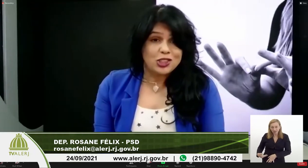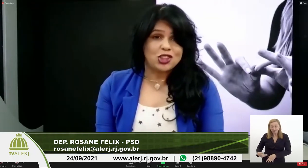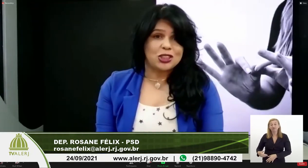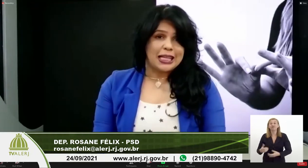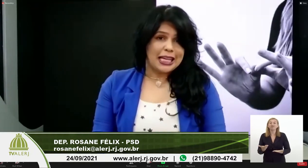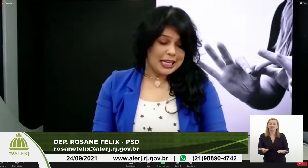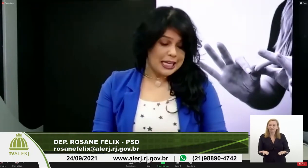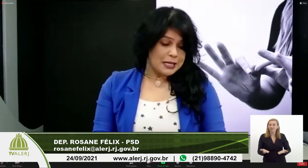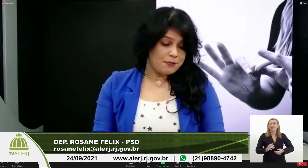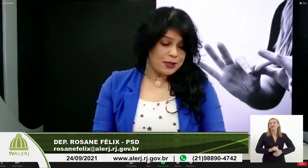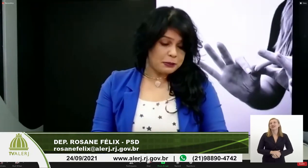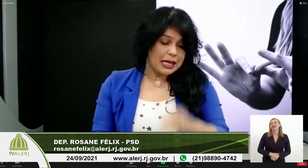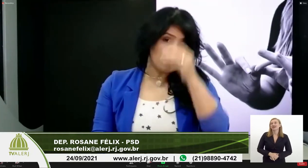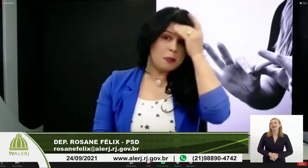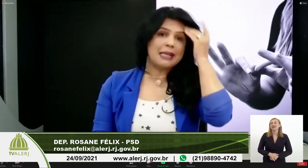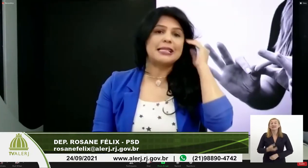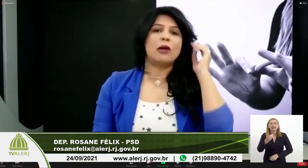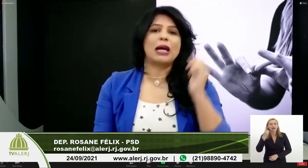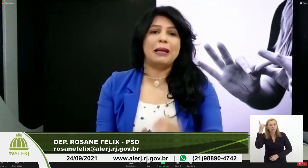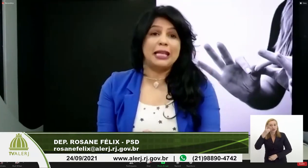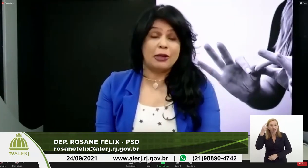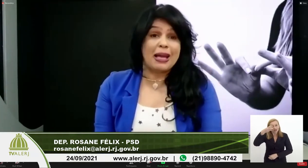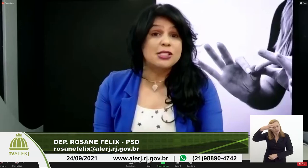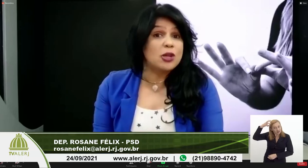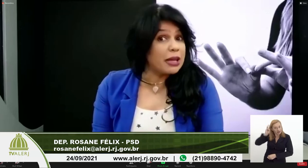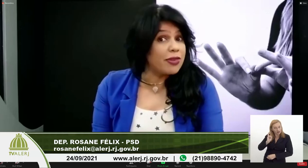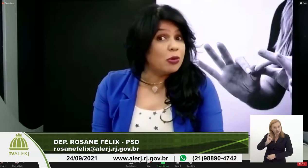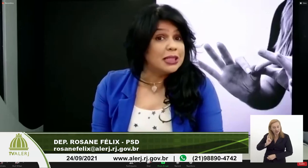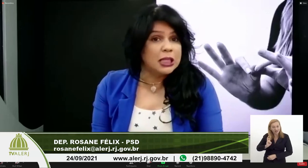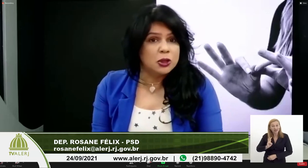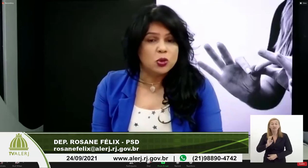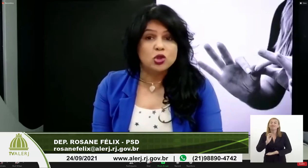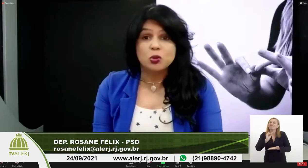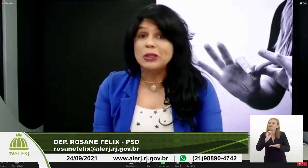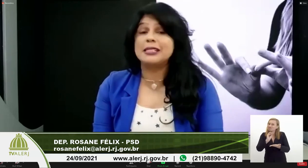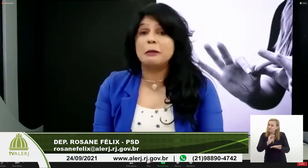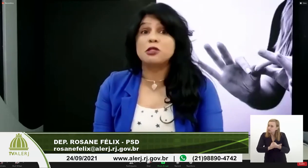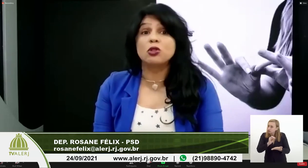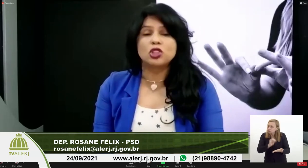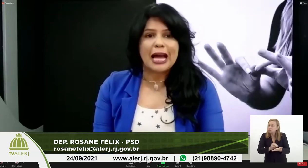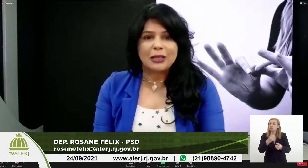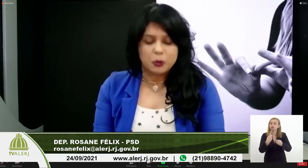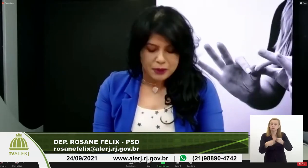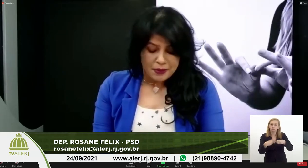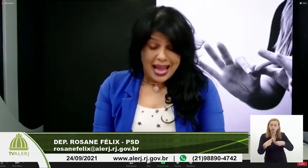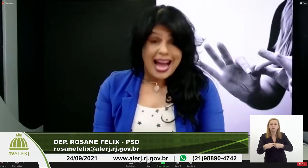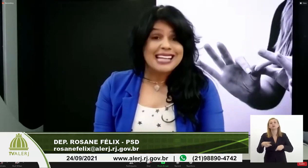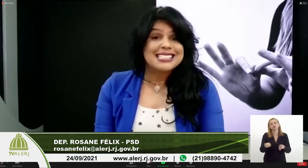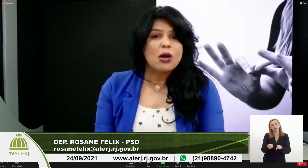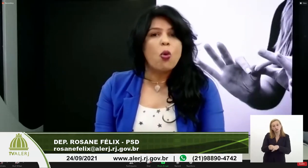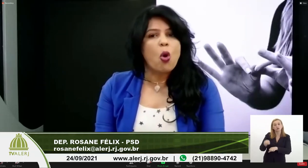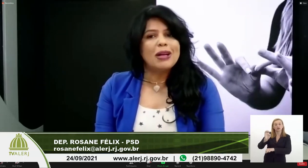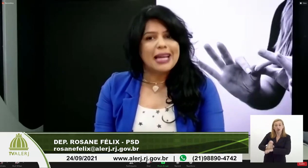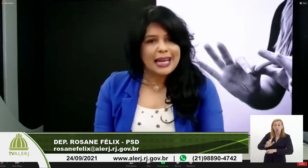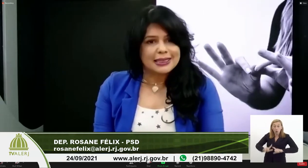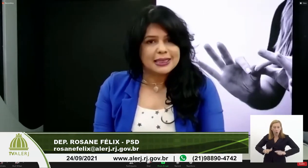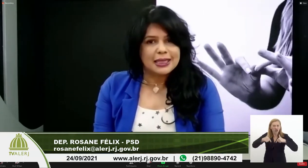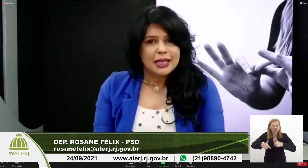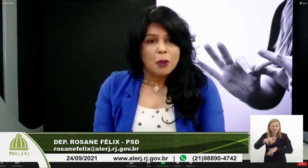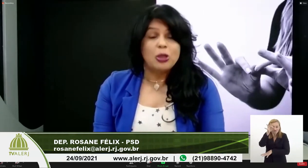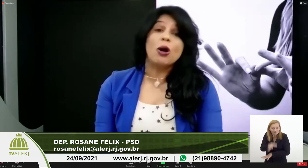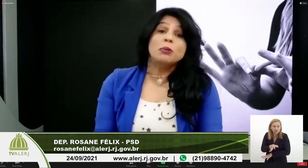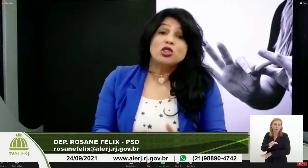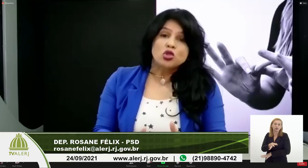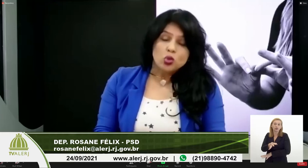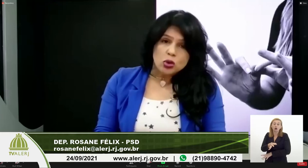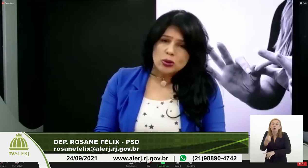Aliás, deputado Marcelo Cabelereiro, é isso que está faltando nos municípios e no Estado, ação concreta,